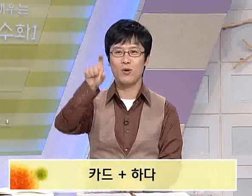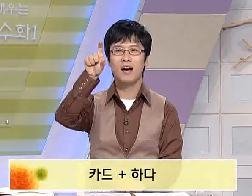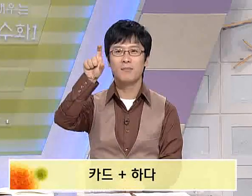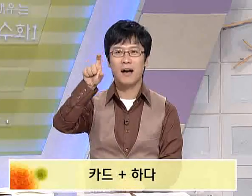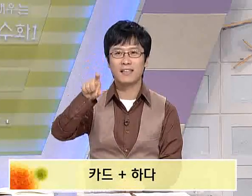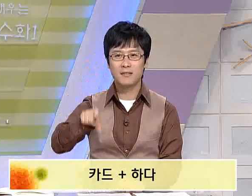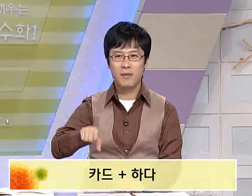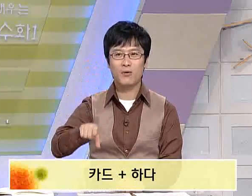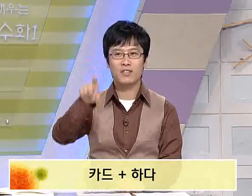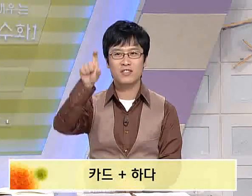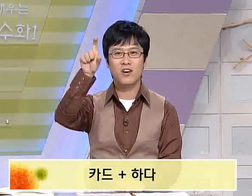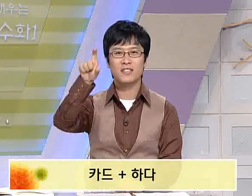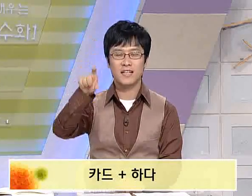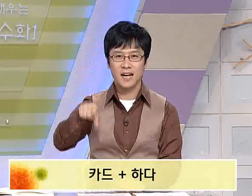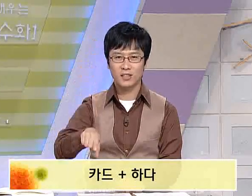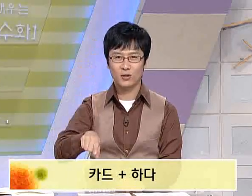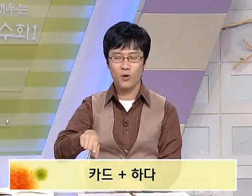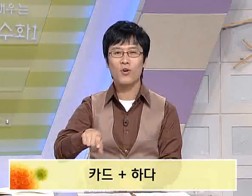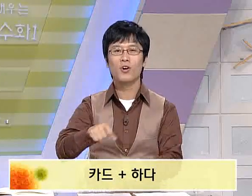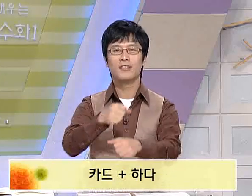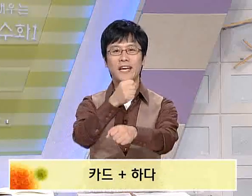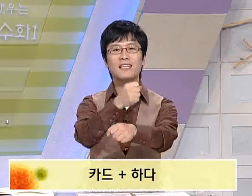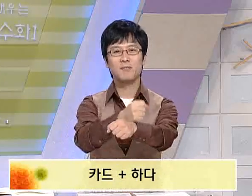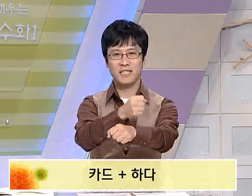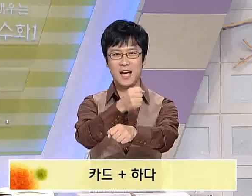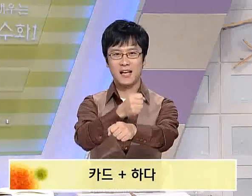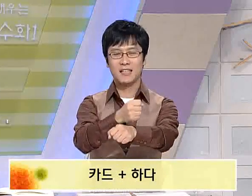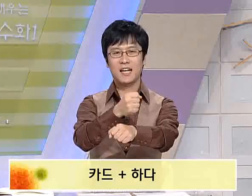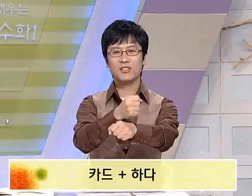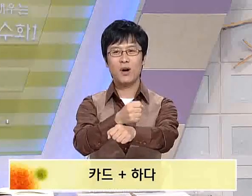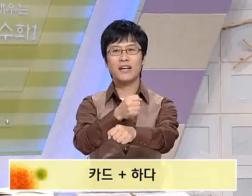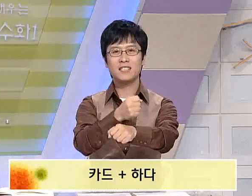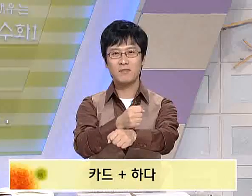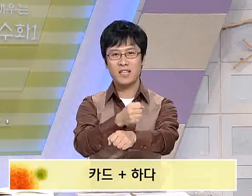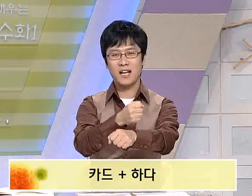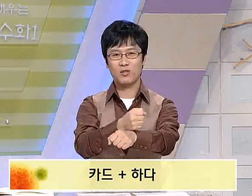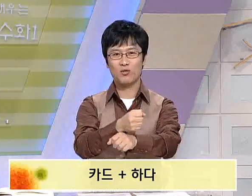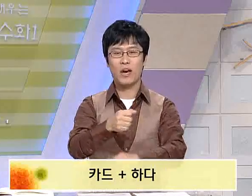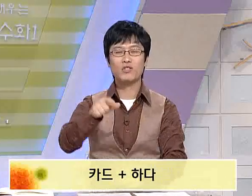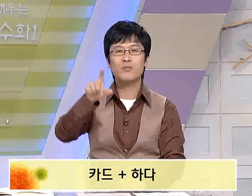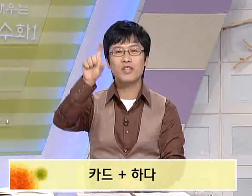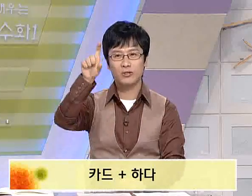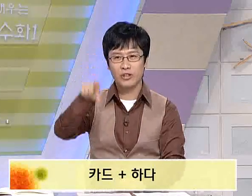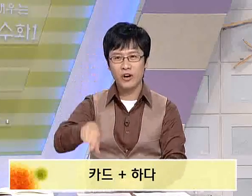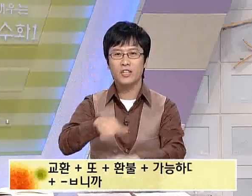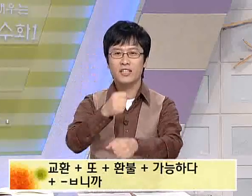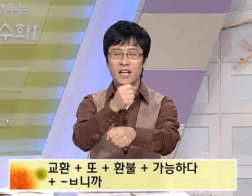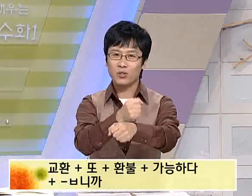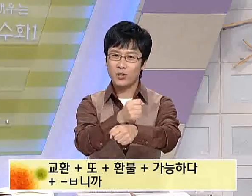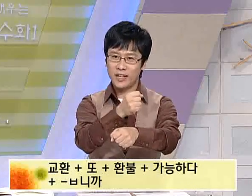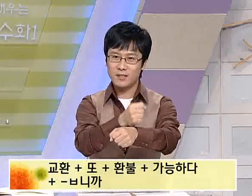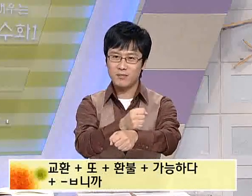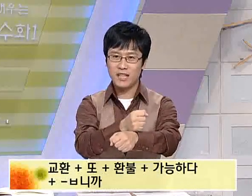수화 방금 배우셨지요? 자. 카드로 내겠습니다. 카드로 하겠습니다. 라는 수화 해주시면 되고요. 카드로 내겠습니다.